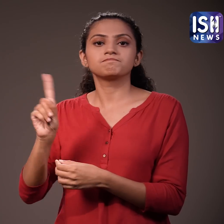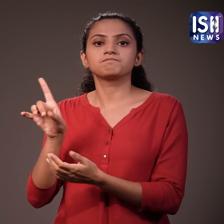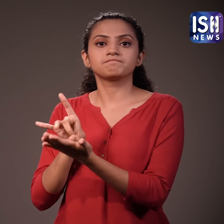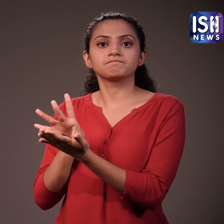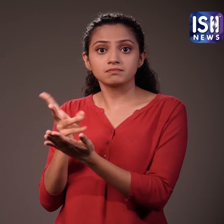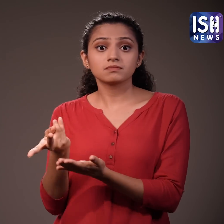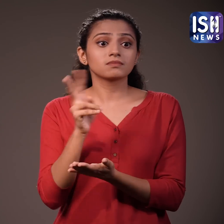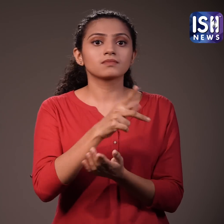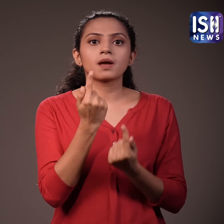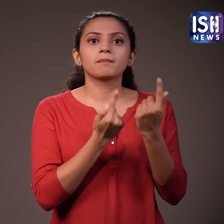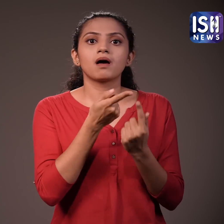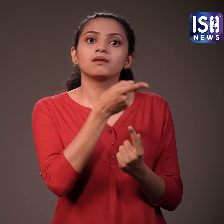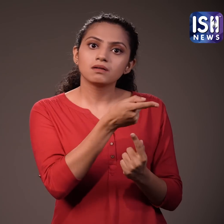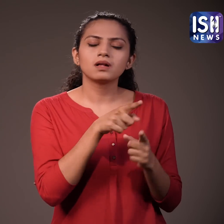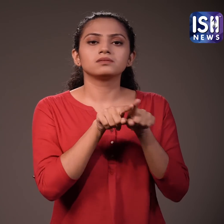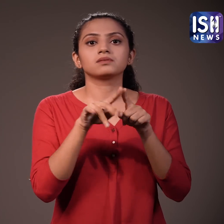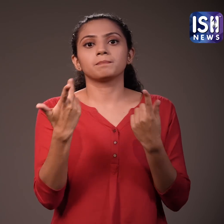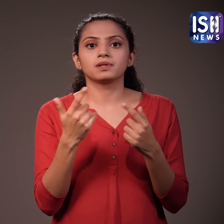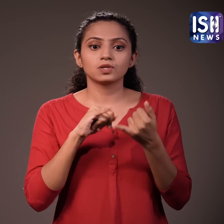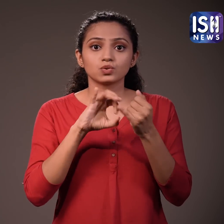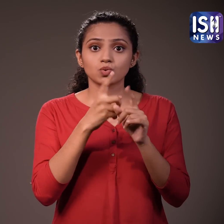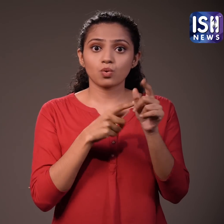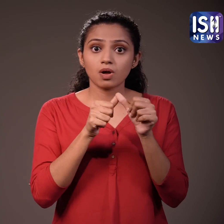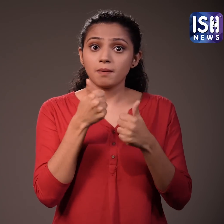पौदों पर आधारत विकल्प चुनते हैं